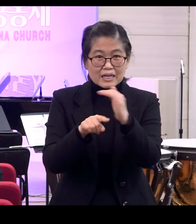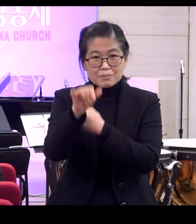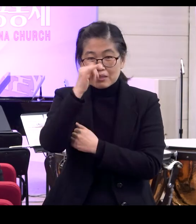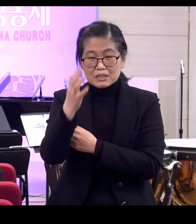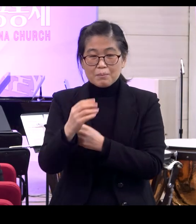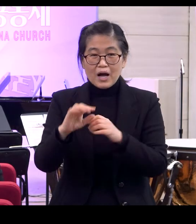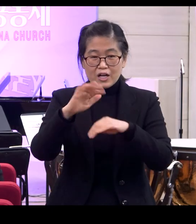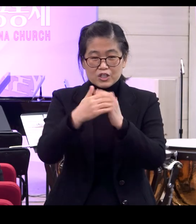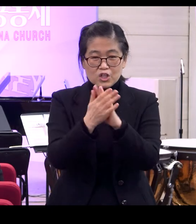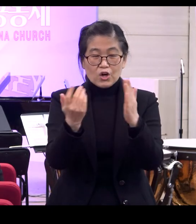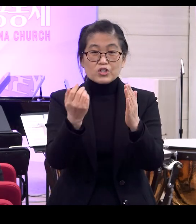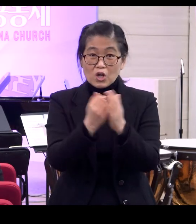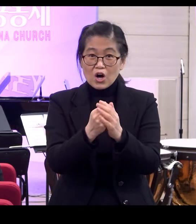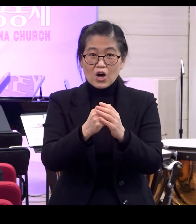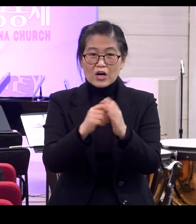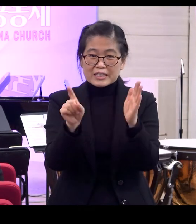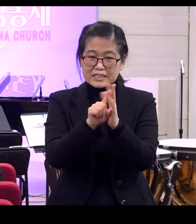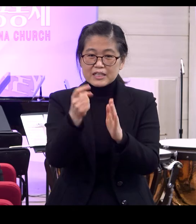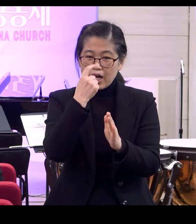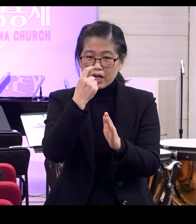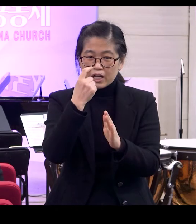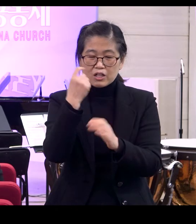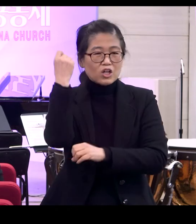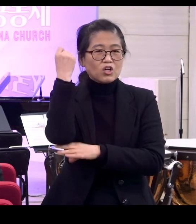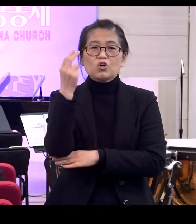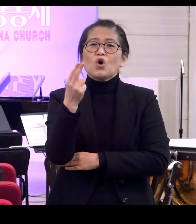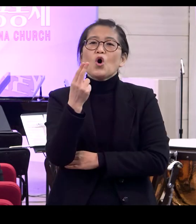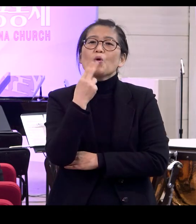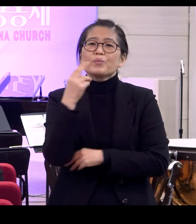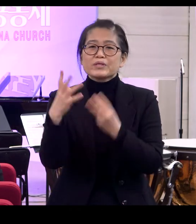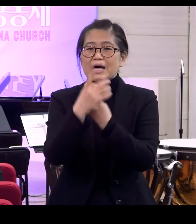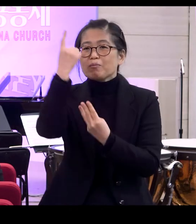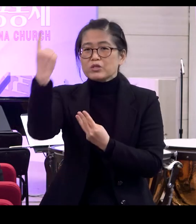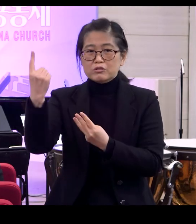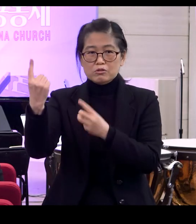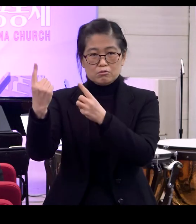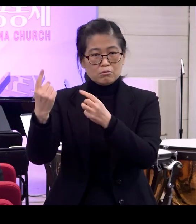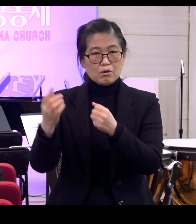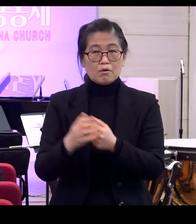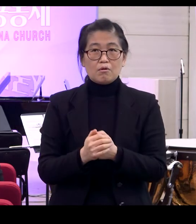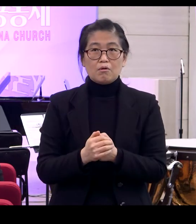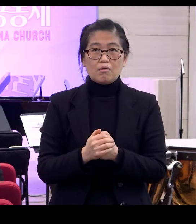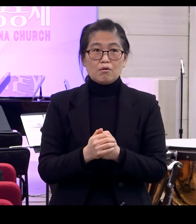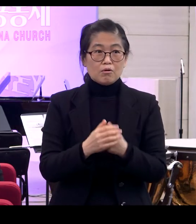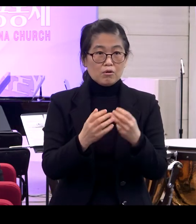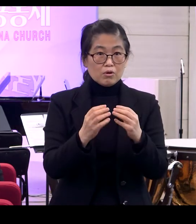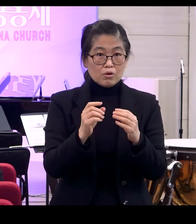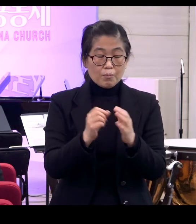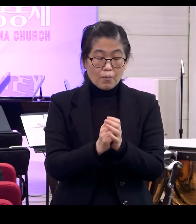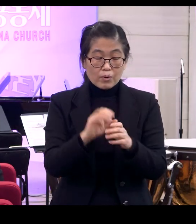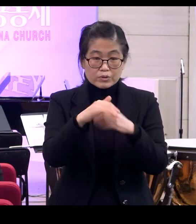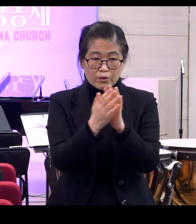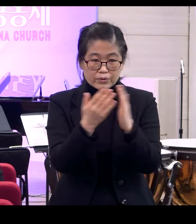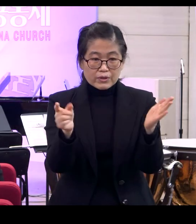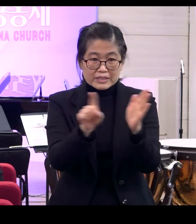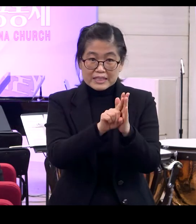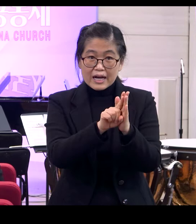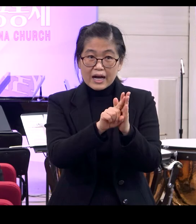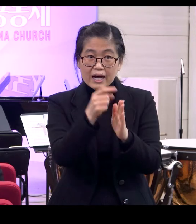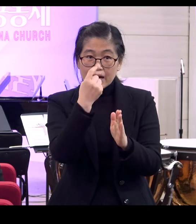성서신학적으로 볼 때는 그건 근거가 없다 그러면서 성서신학적인 근거로 볼 때 이것은